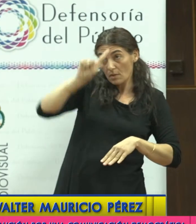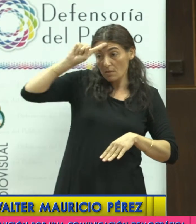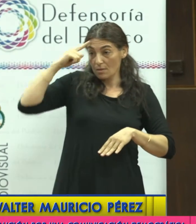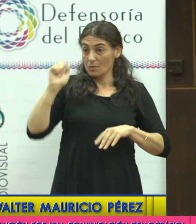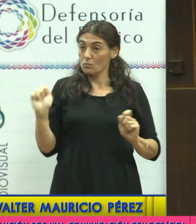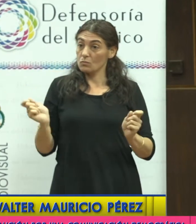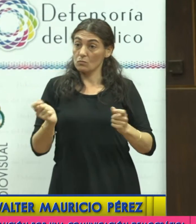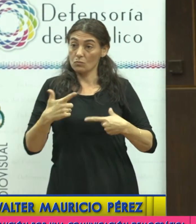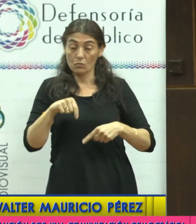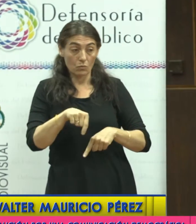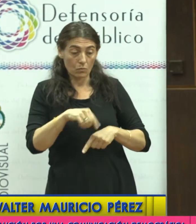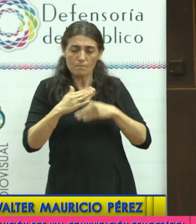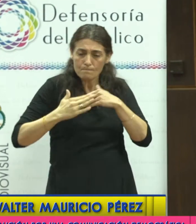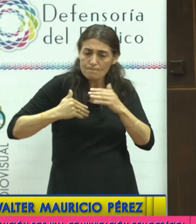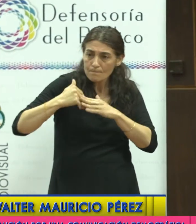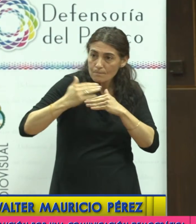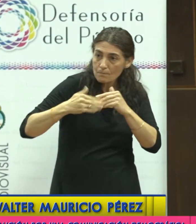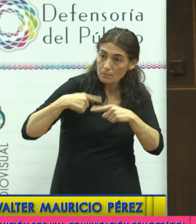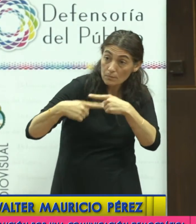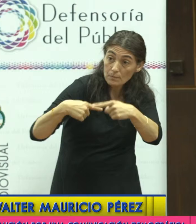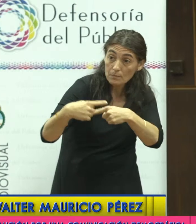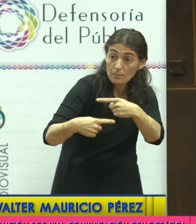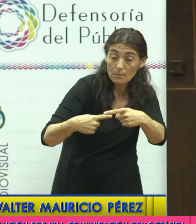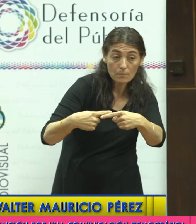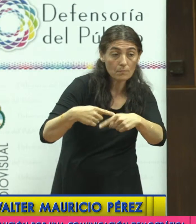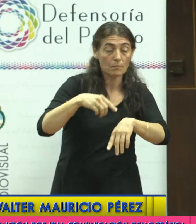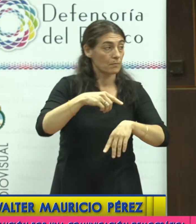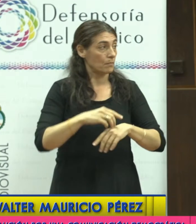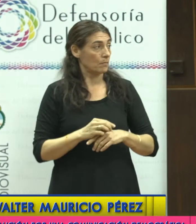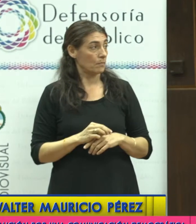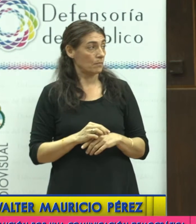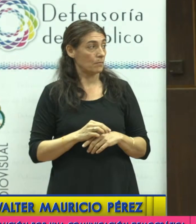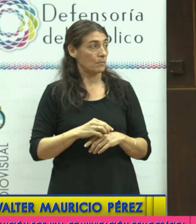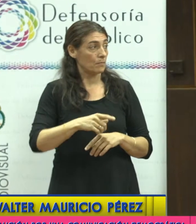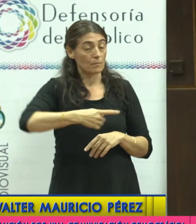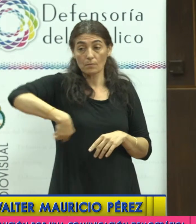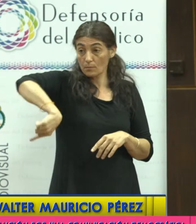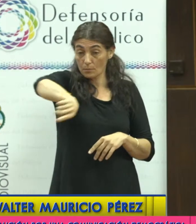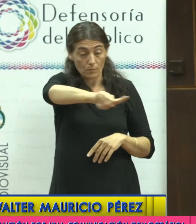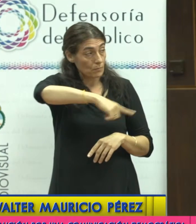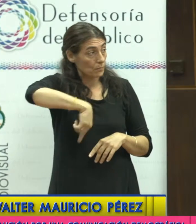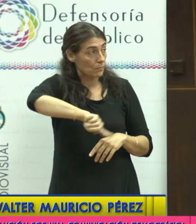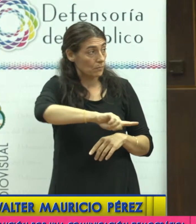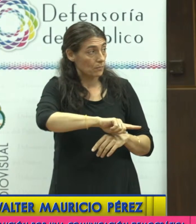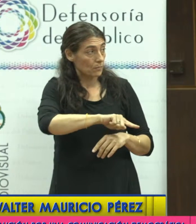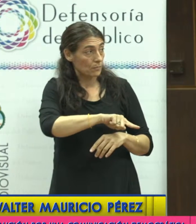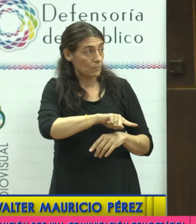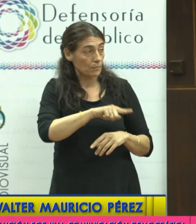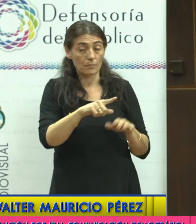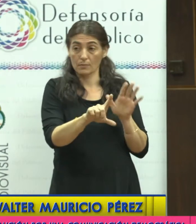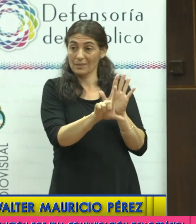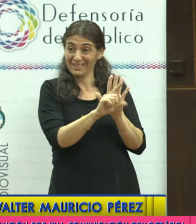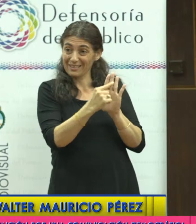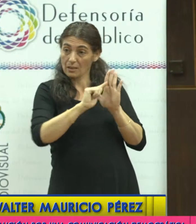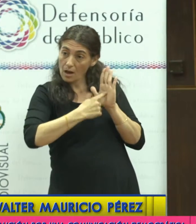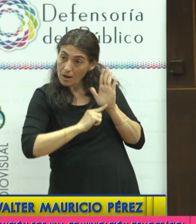y con estos organismos como la Defensoría del Público, de poder darle aplicación a esos